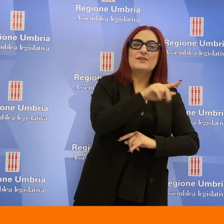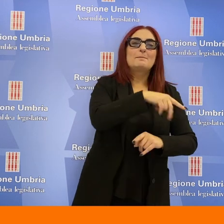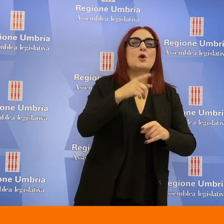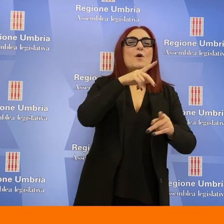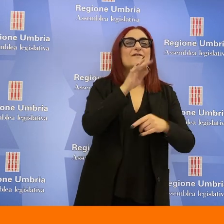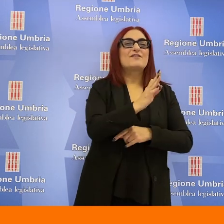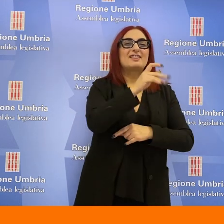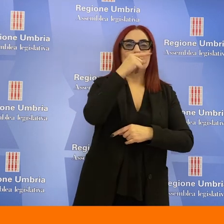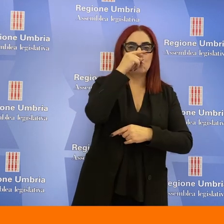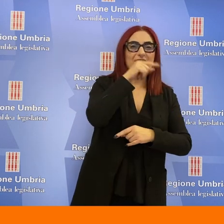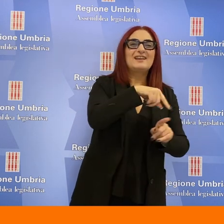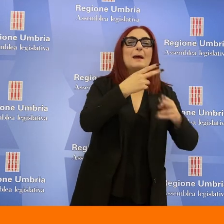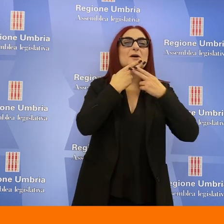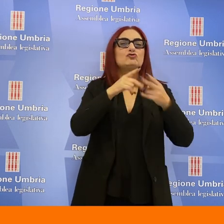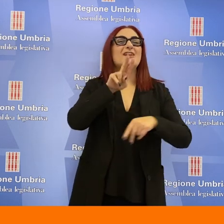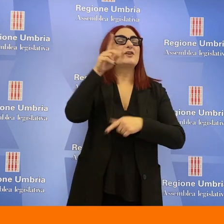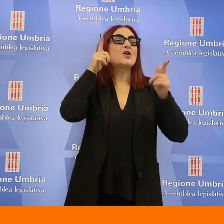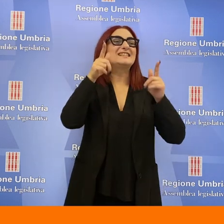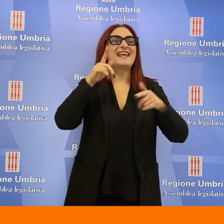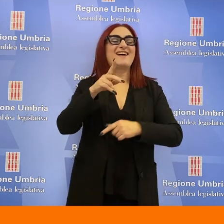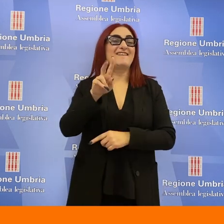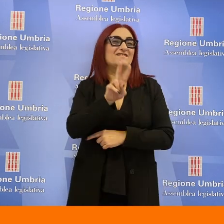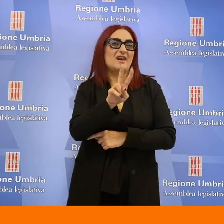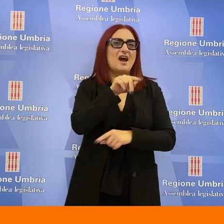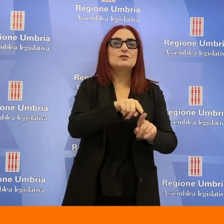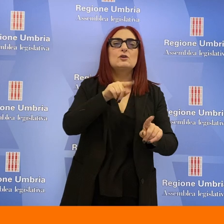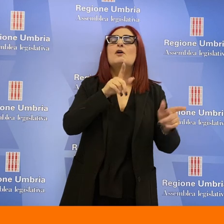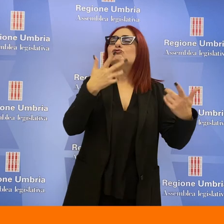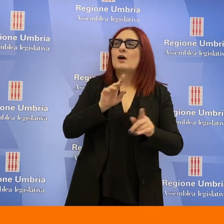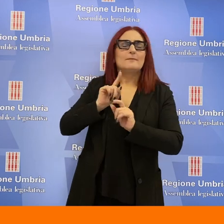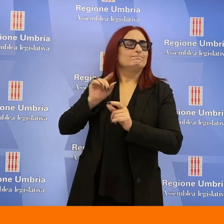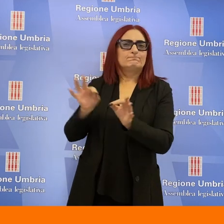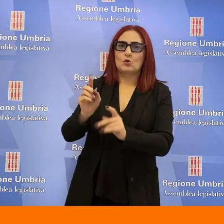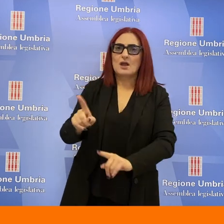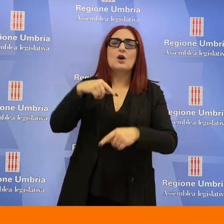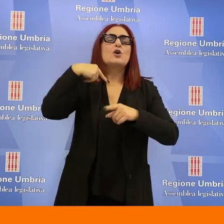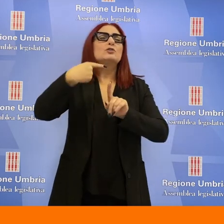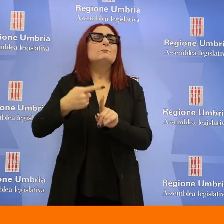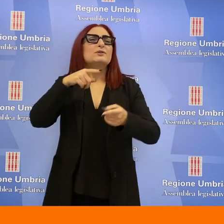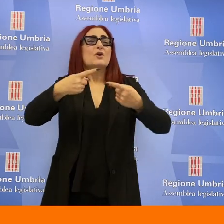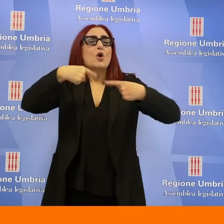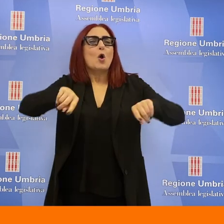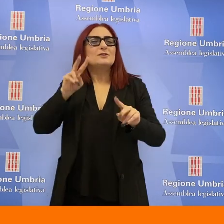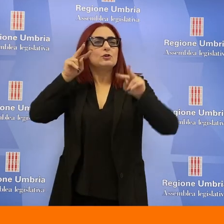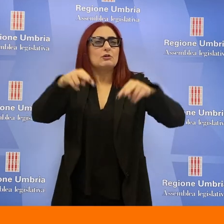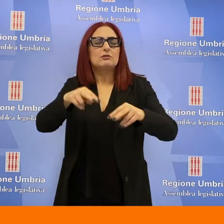Vibbio, Frattatodina, Marciano, San Venanzo e avrebbe ricevuto un primo stop a fine agosto allorquando la soprintendenza Umbra in fase di pre